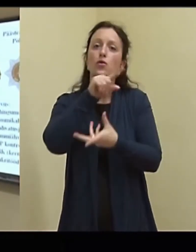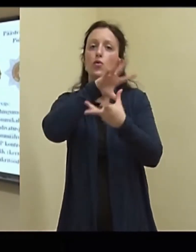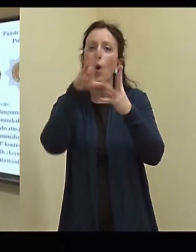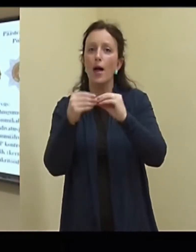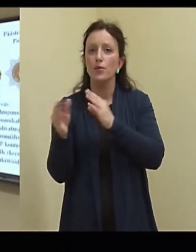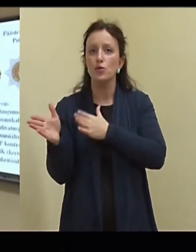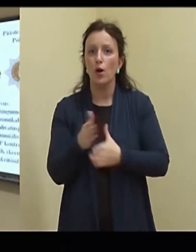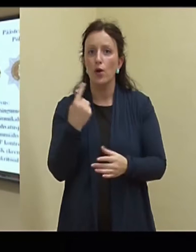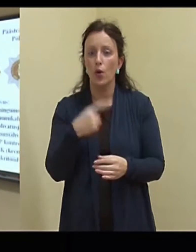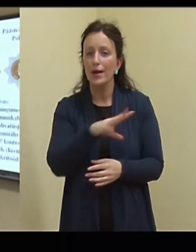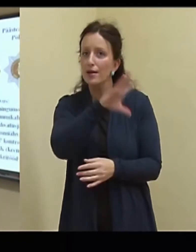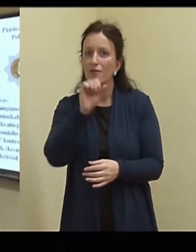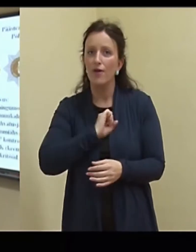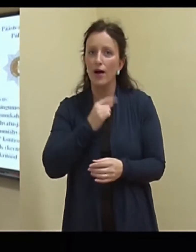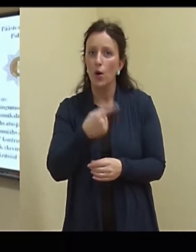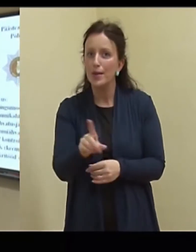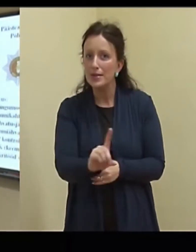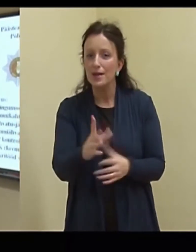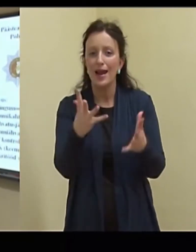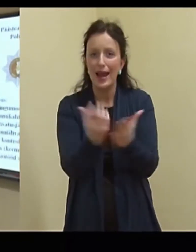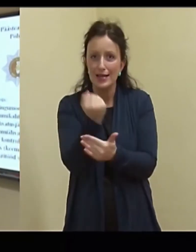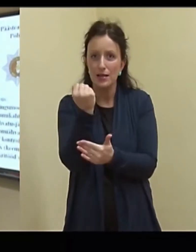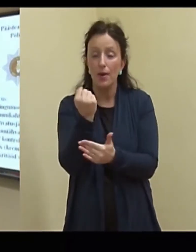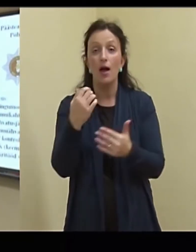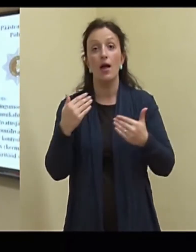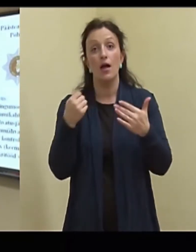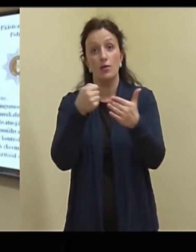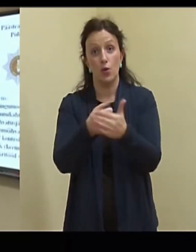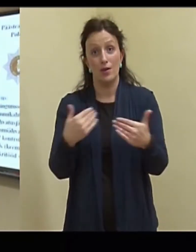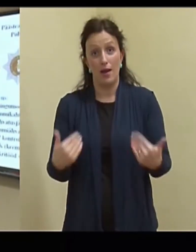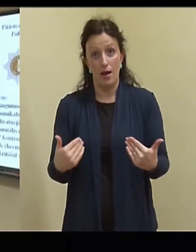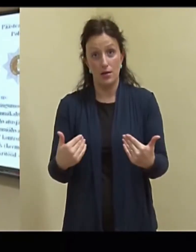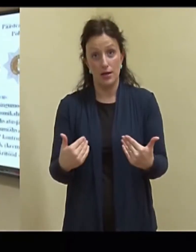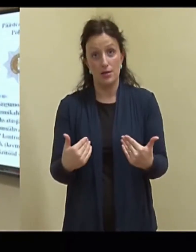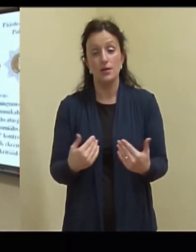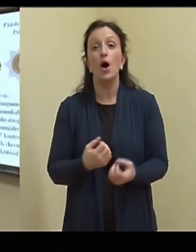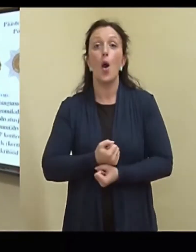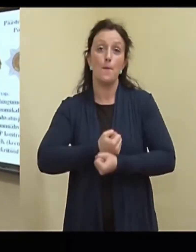sealt kõik vajalikud asitõendid ja tänaseks on pae tänava pommi mees kinni pandud.